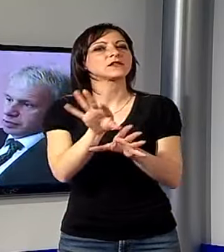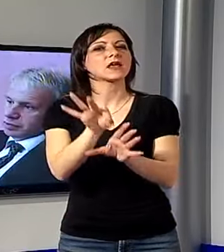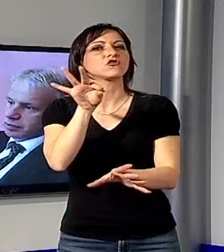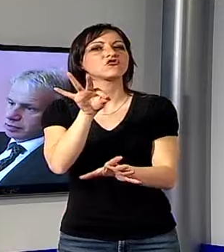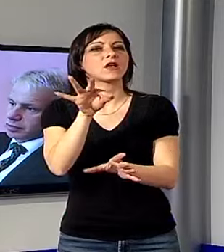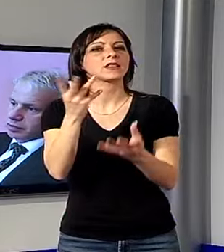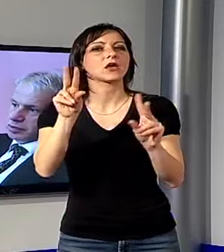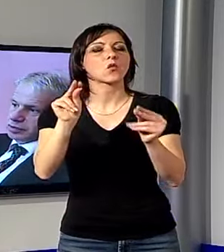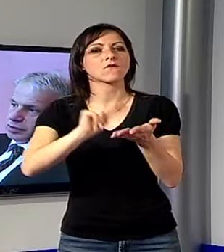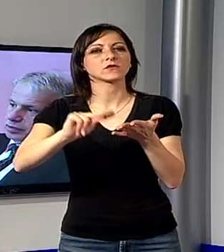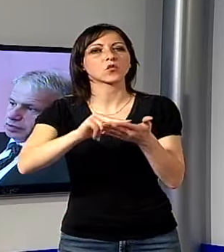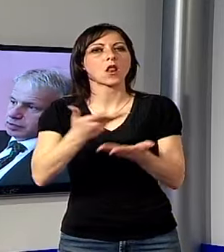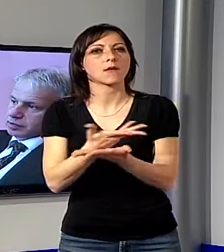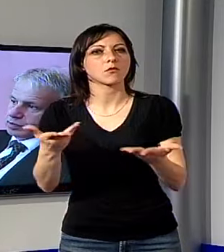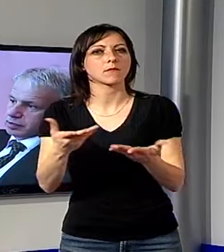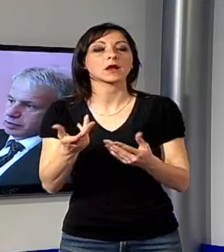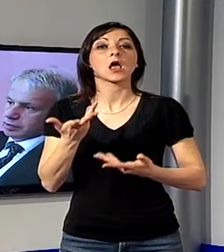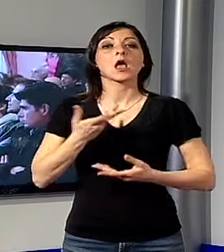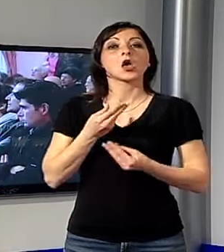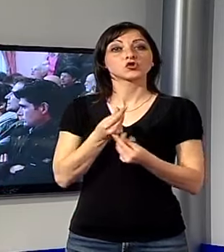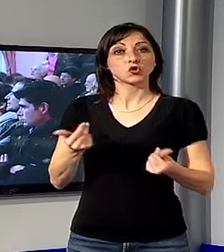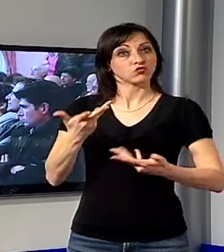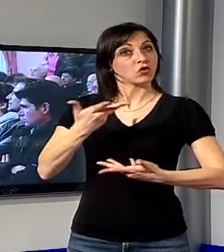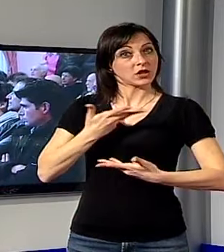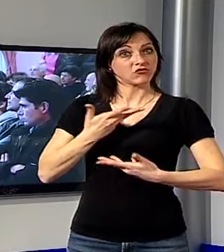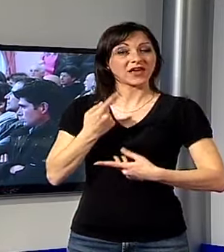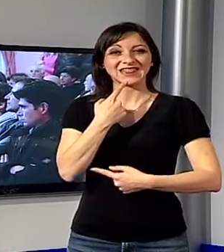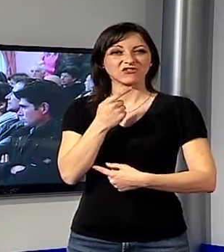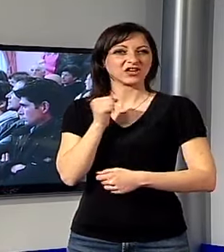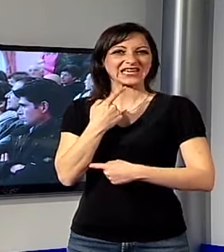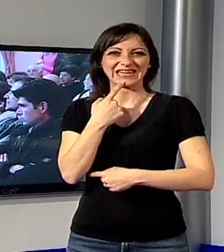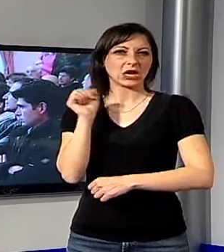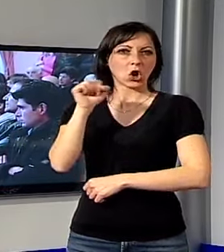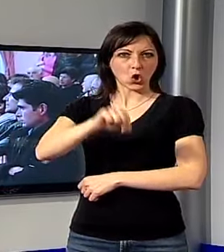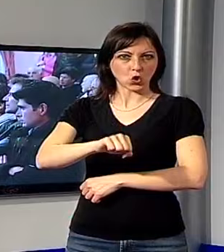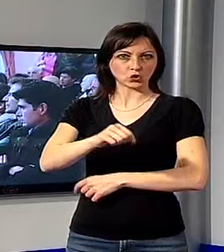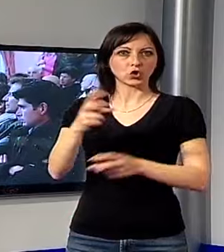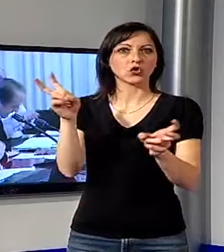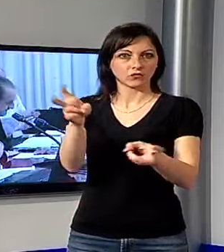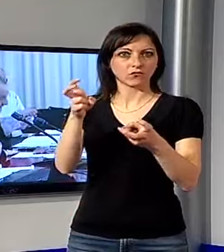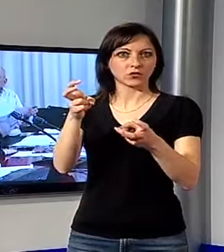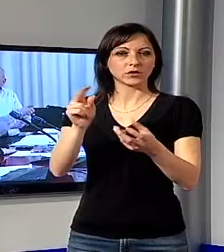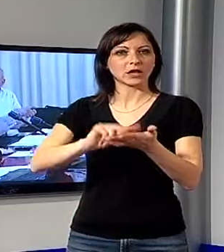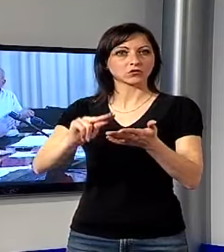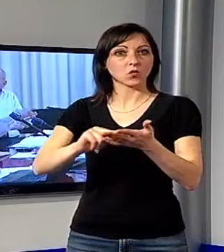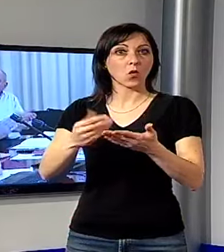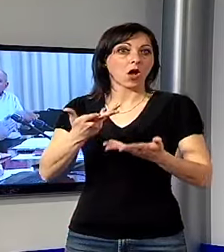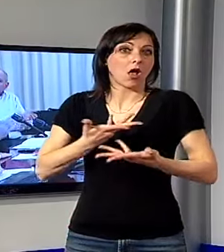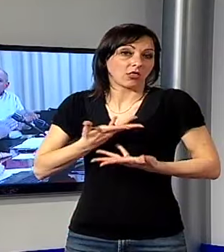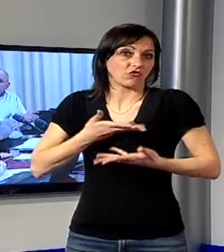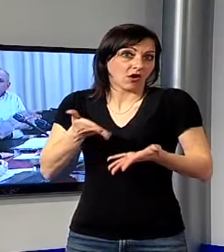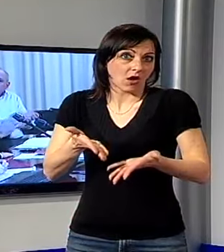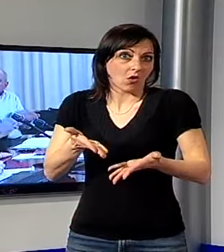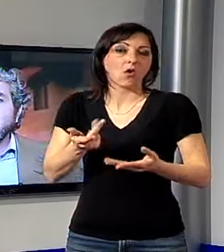pubblica. La soluzione ci sarebbe, dicono gli oppositori del progetto, quella di sfruttare ciò che già esiste. Noi